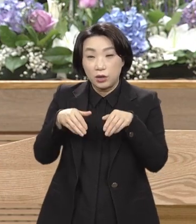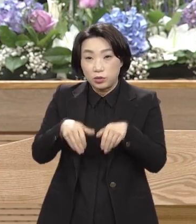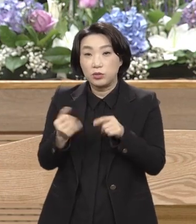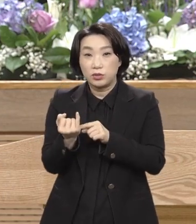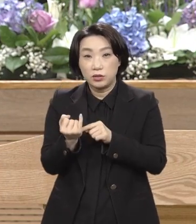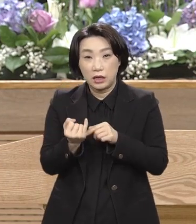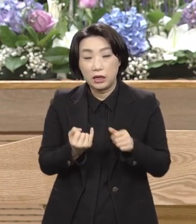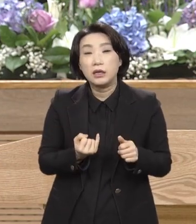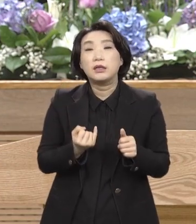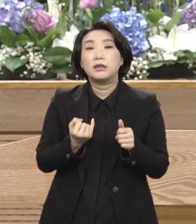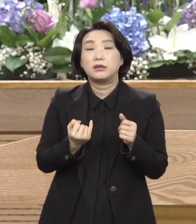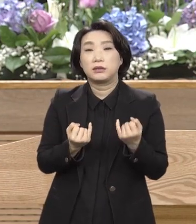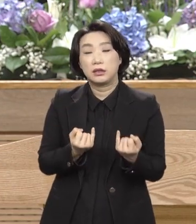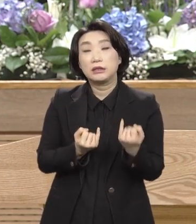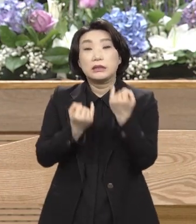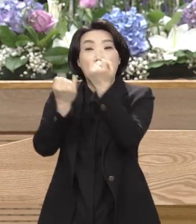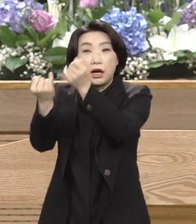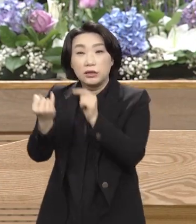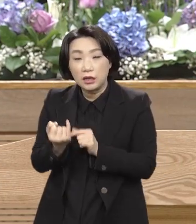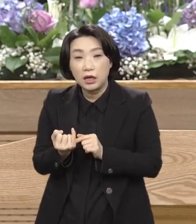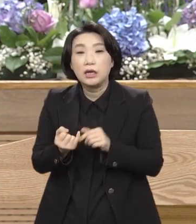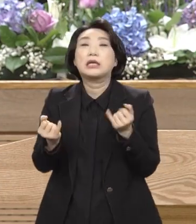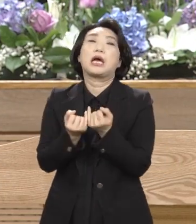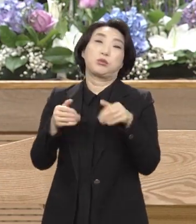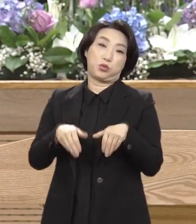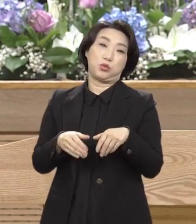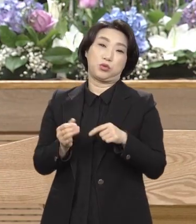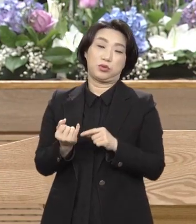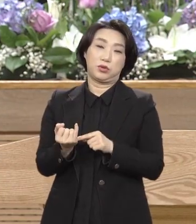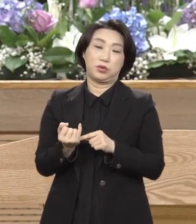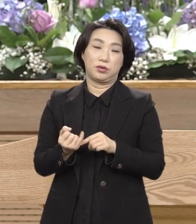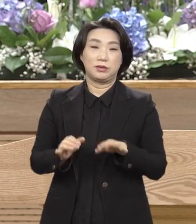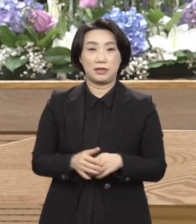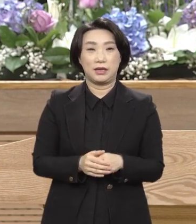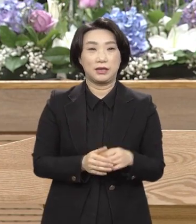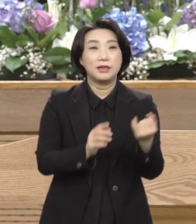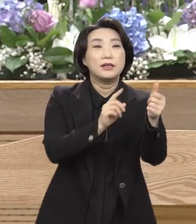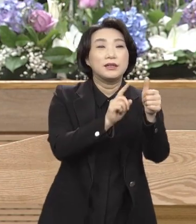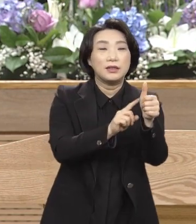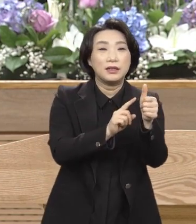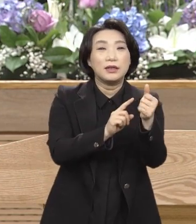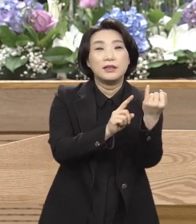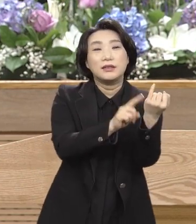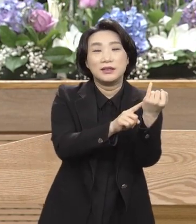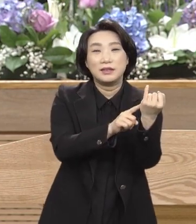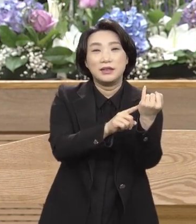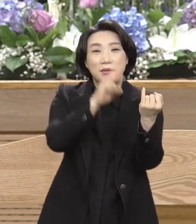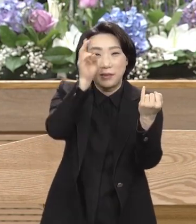계집종이란 말이에요. 나는 주의 계집종이오니. 주의 말씀이 내게 이루어지이다.